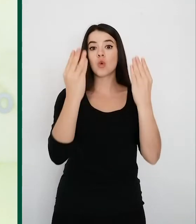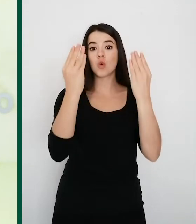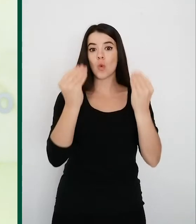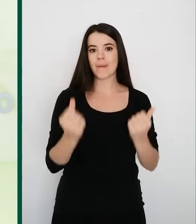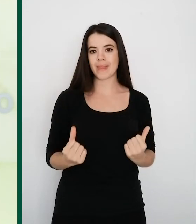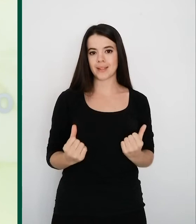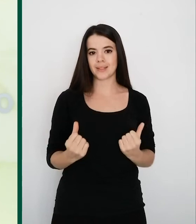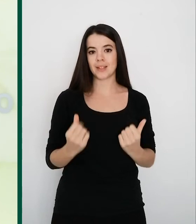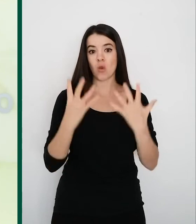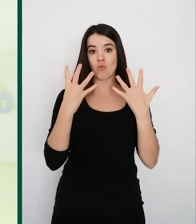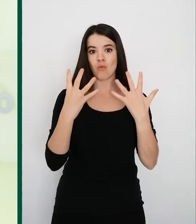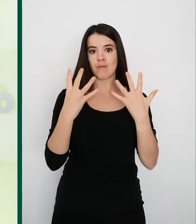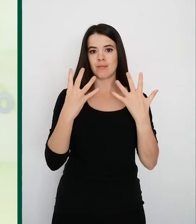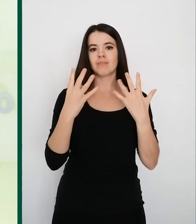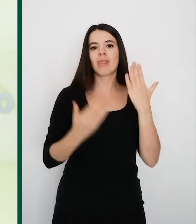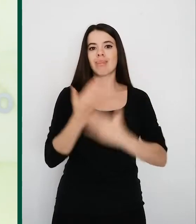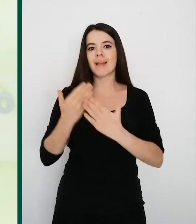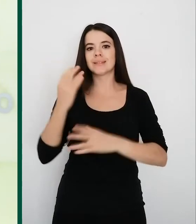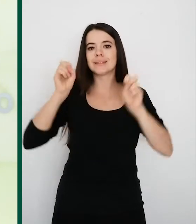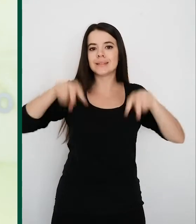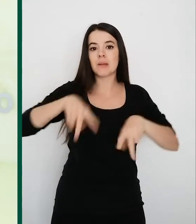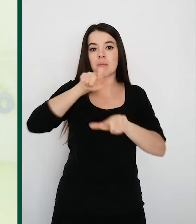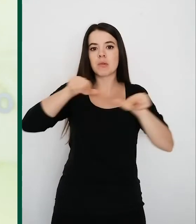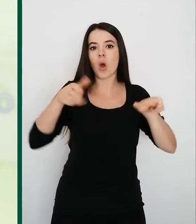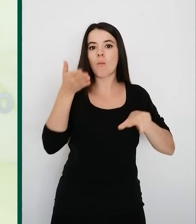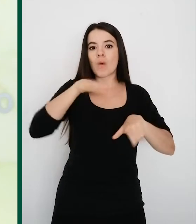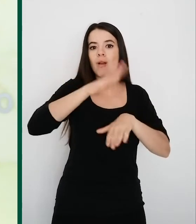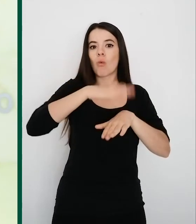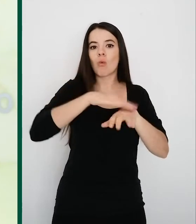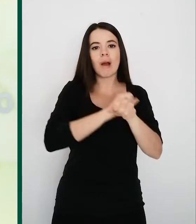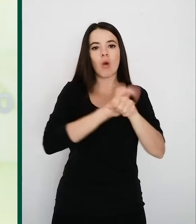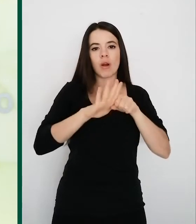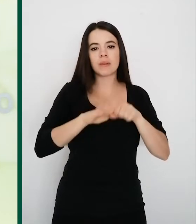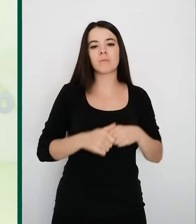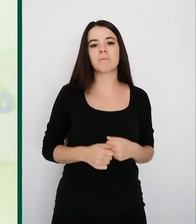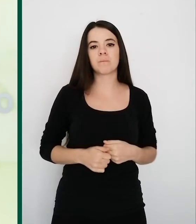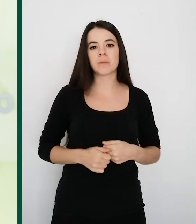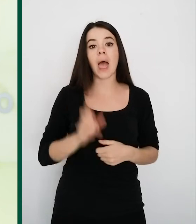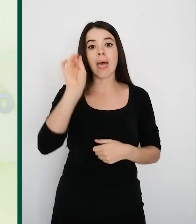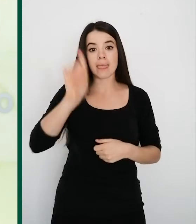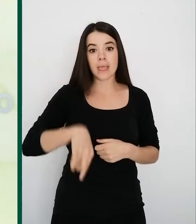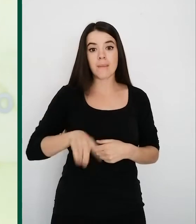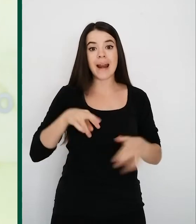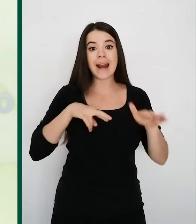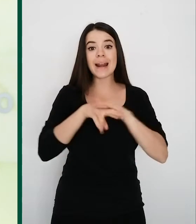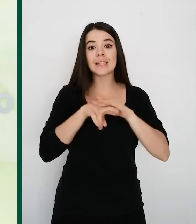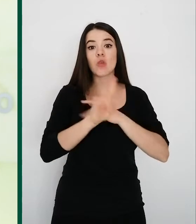consecutivos sin tener que lamentar fallecidos por la COVID-19 que hemos registrado sólo 10